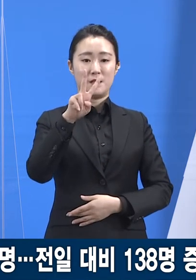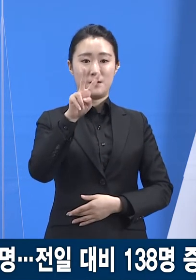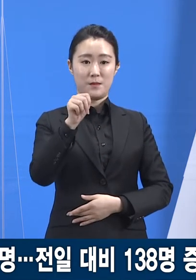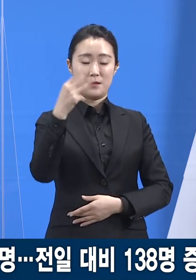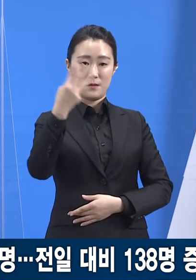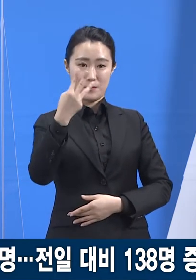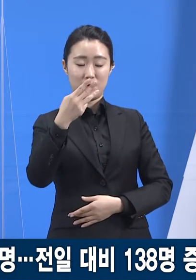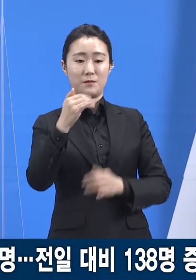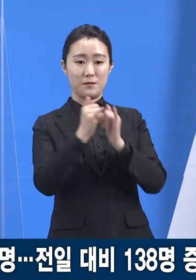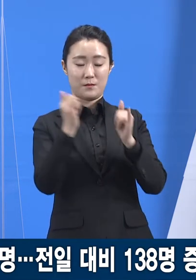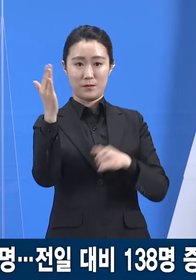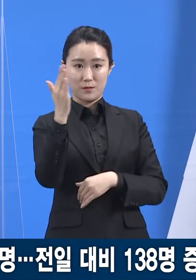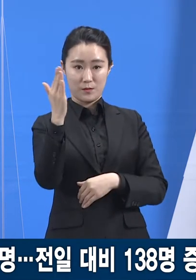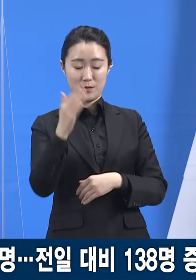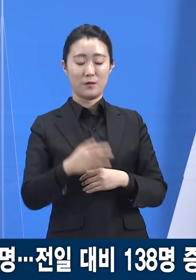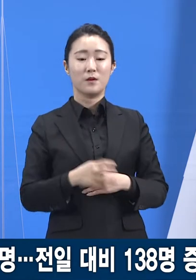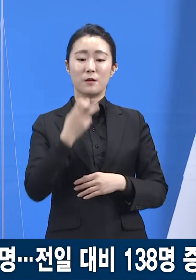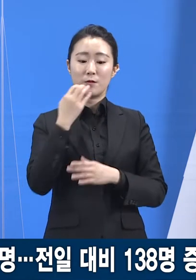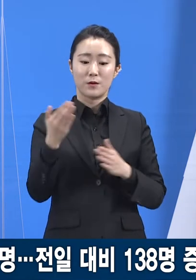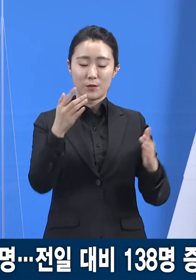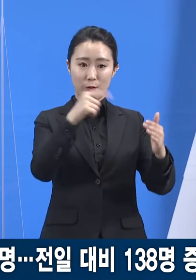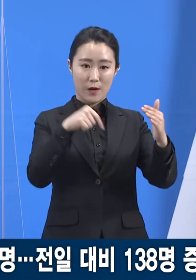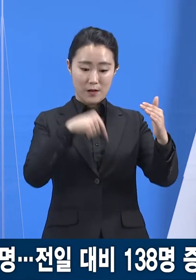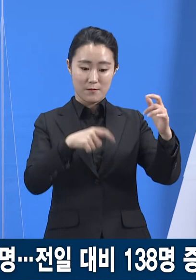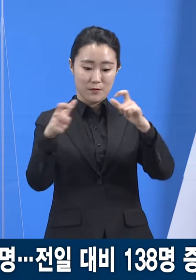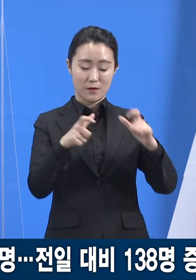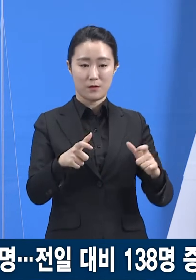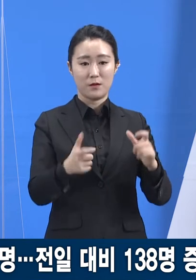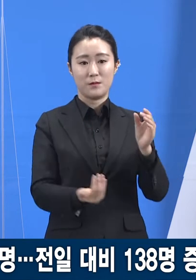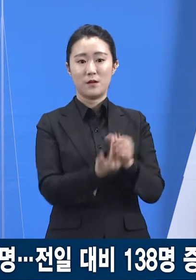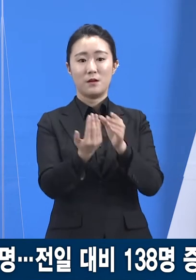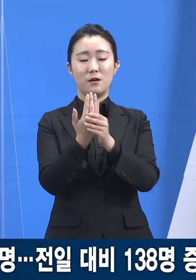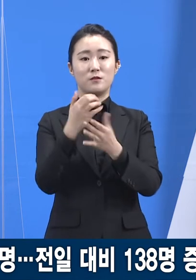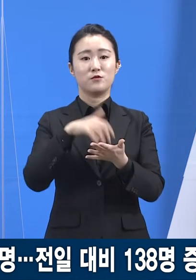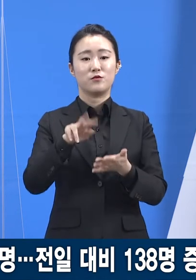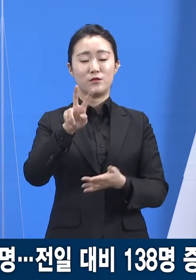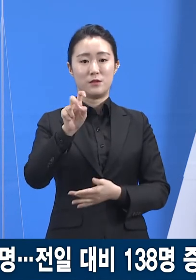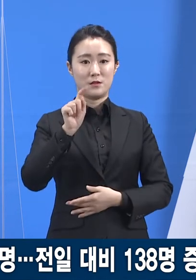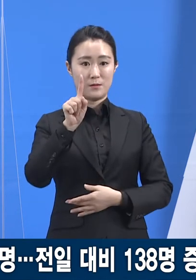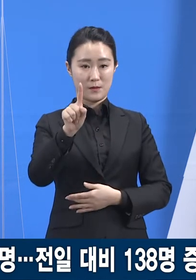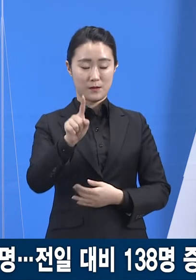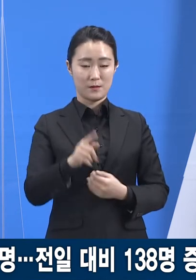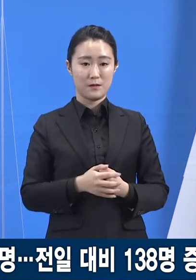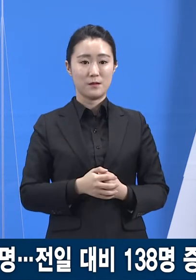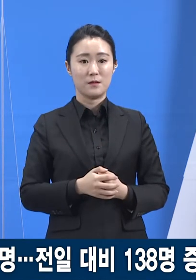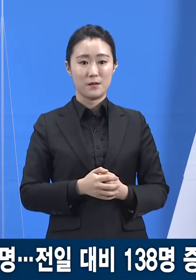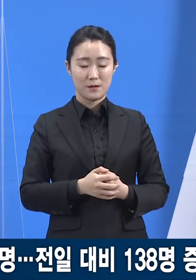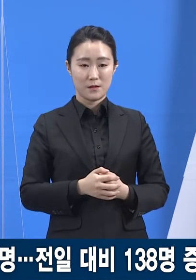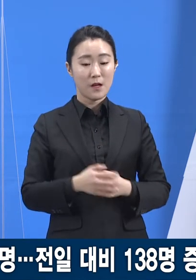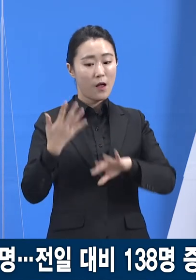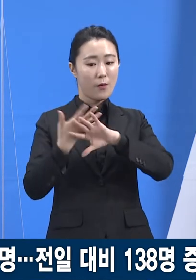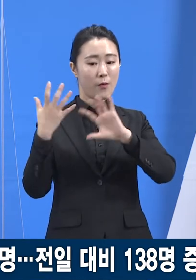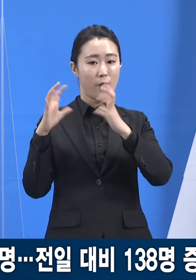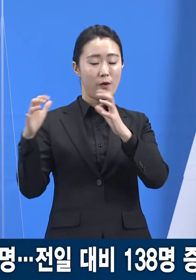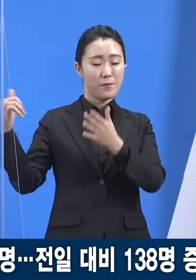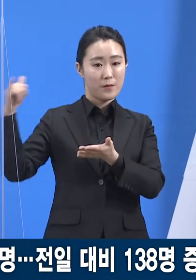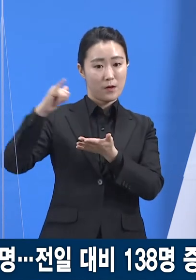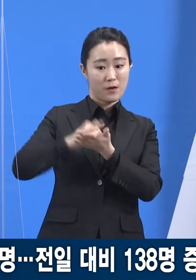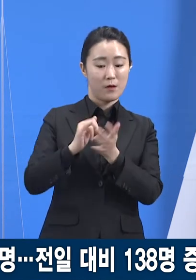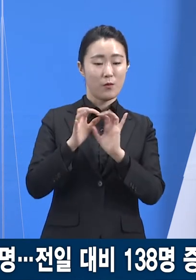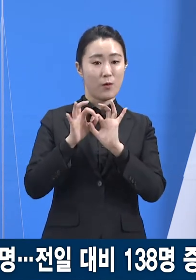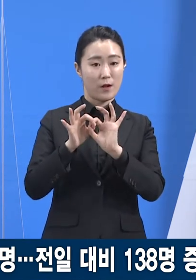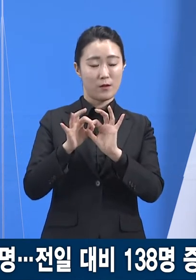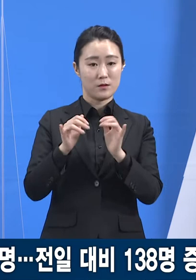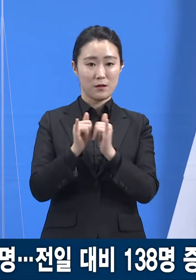확진자가 발생했습니다. 국내 발생이 132명이며 해외 유입 관련은 6명입니다.